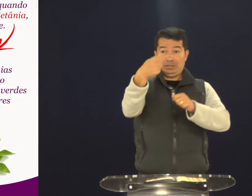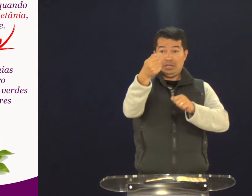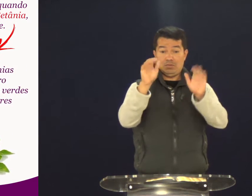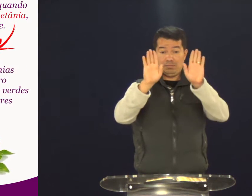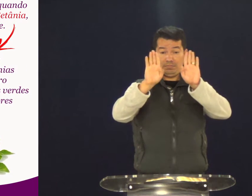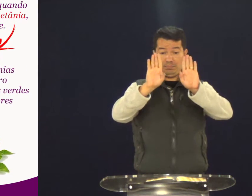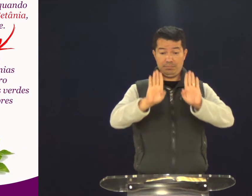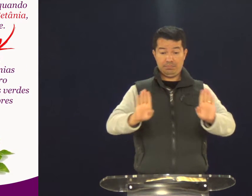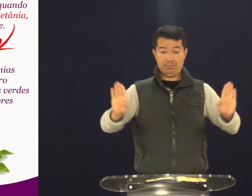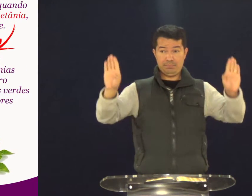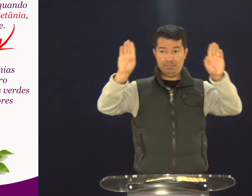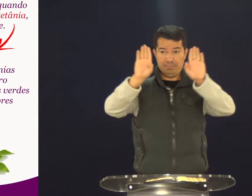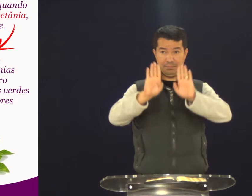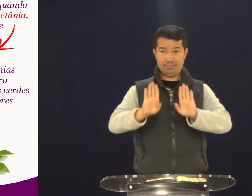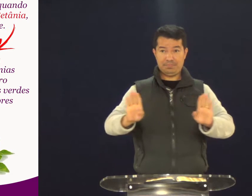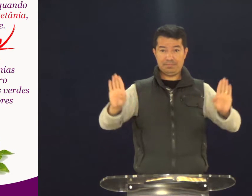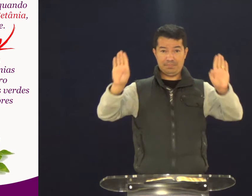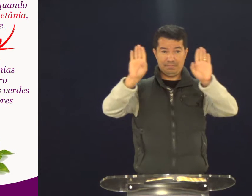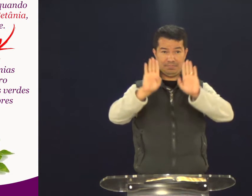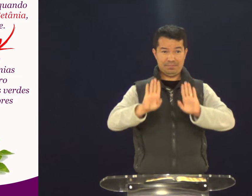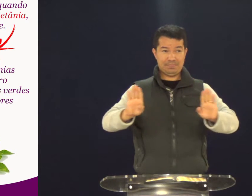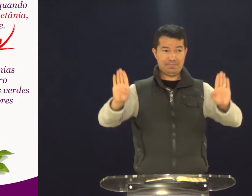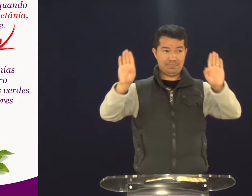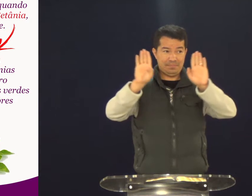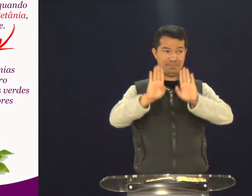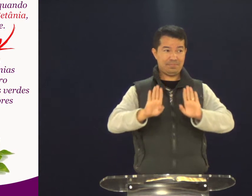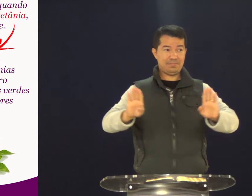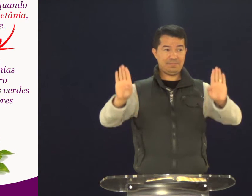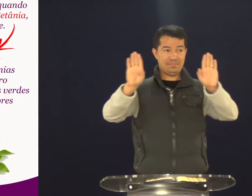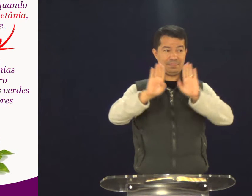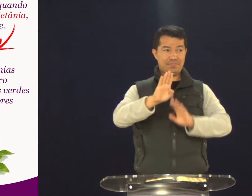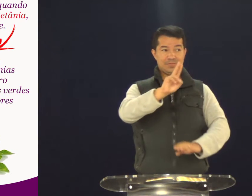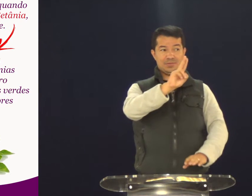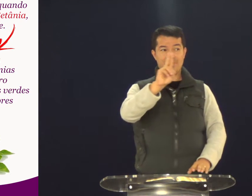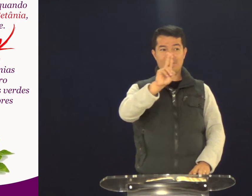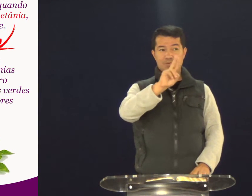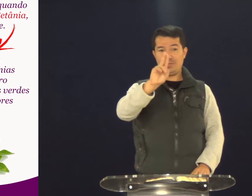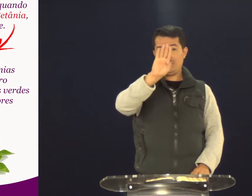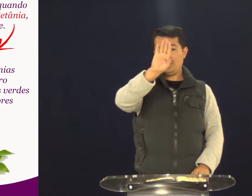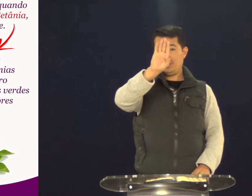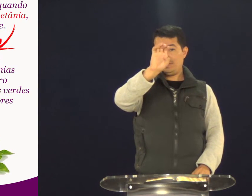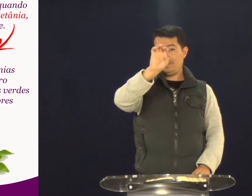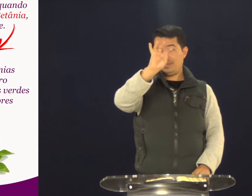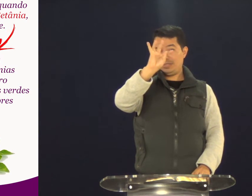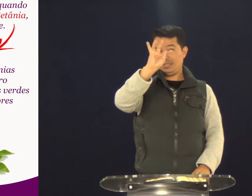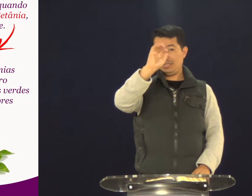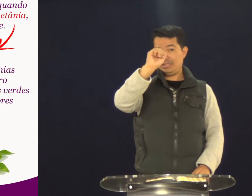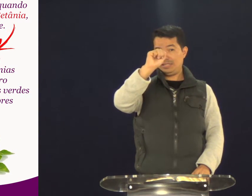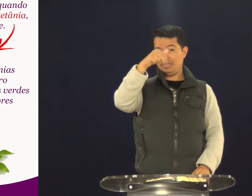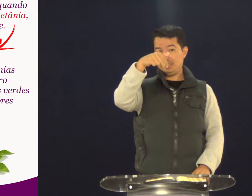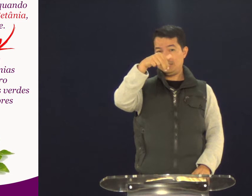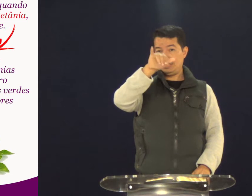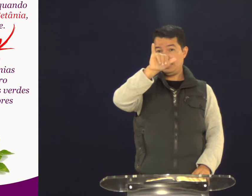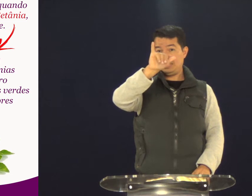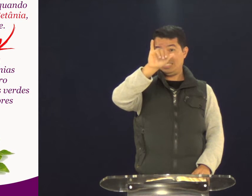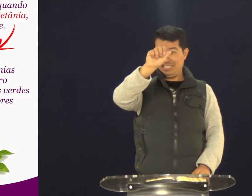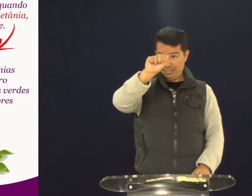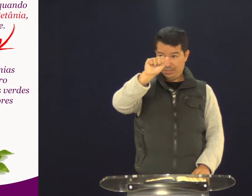Então, esse sinal, Betânia. Certo? O nome é Betânia.